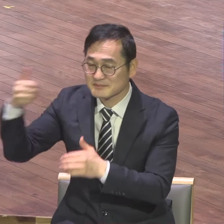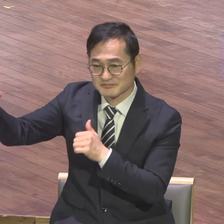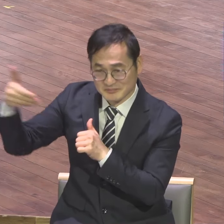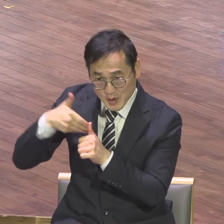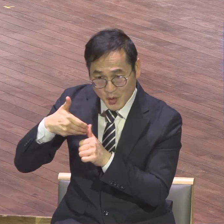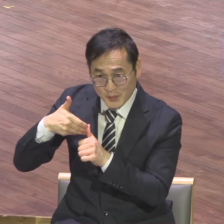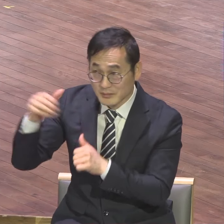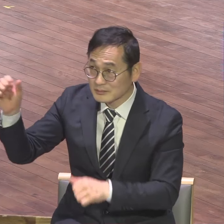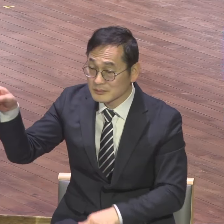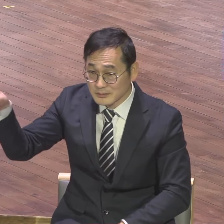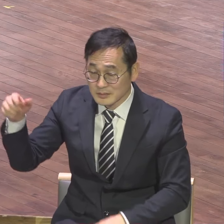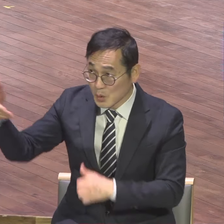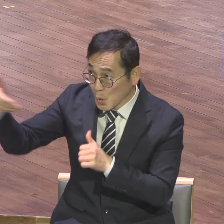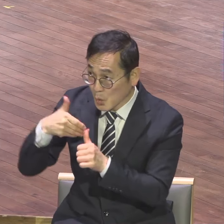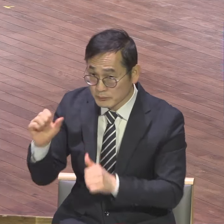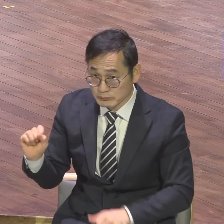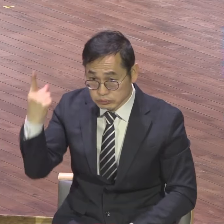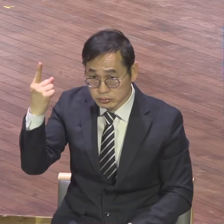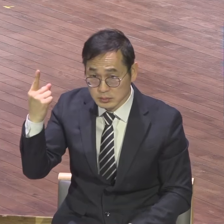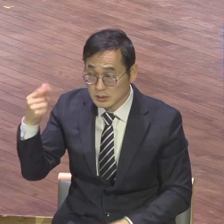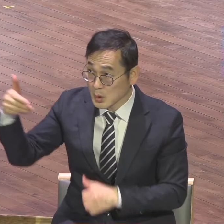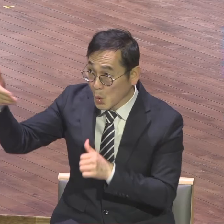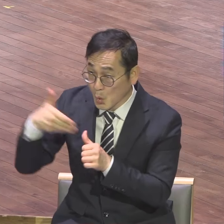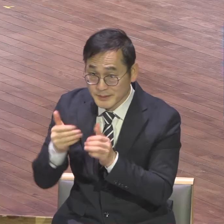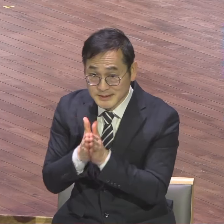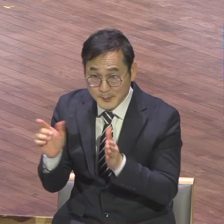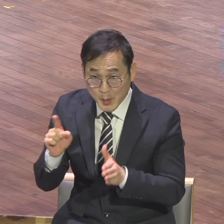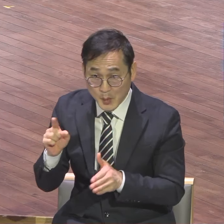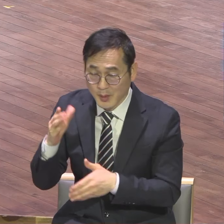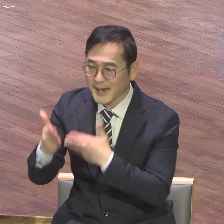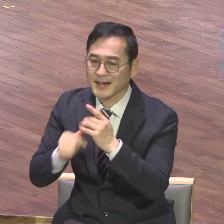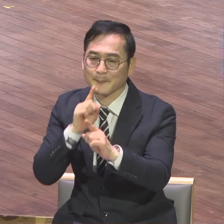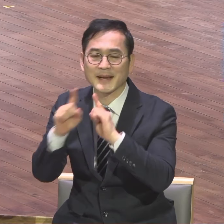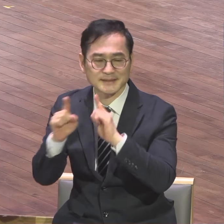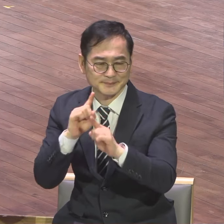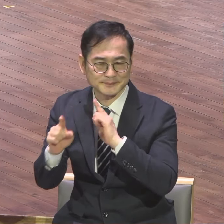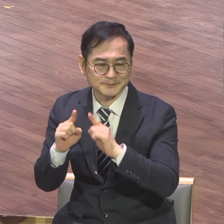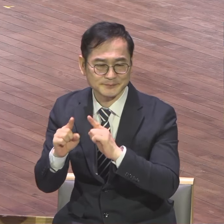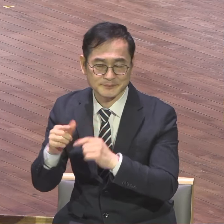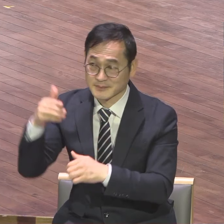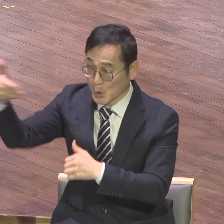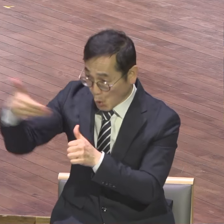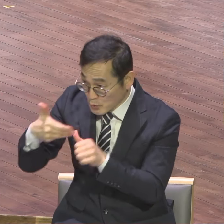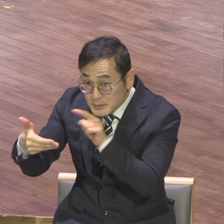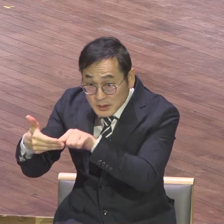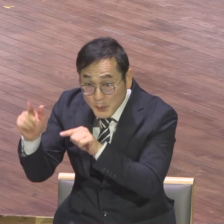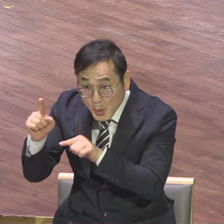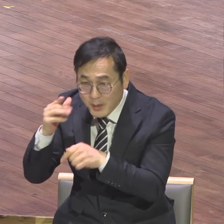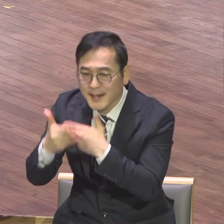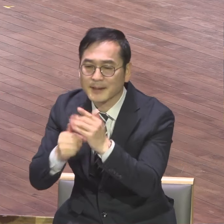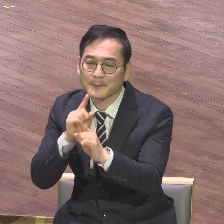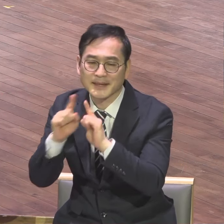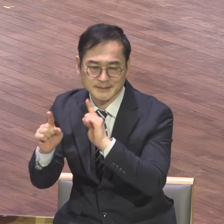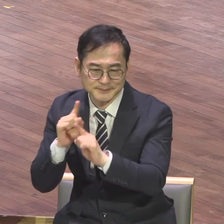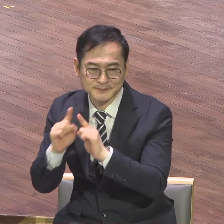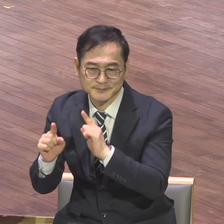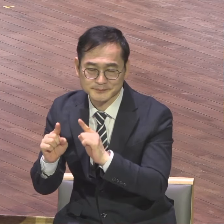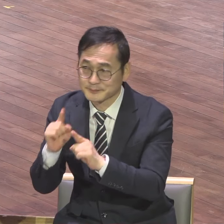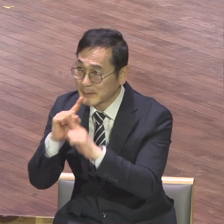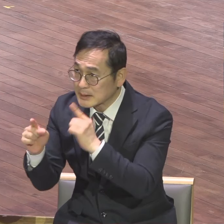뭐냐 하나님의 말씀이에요. 말씀의 은혜를 받아야 돼요. 그래야